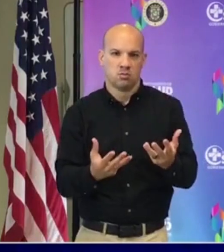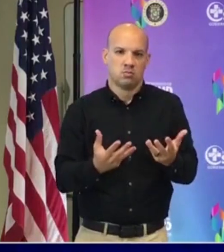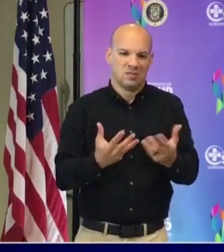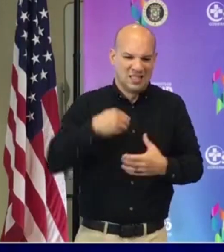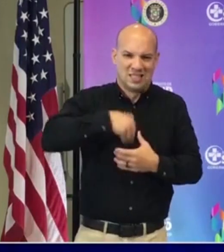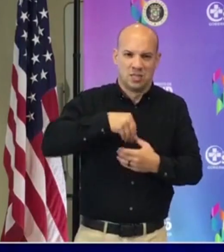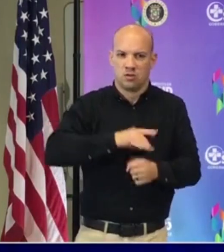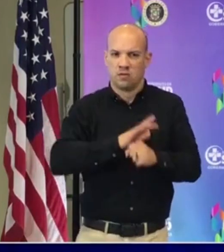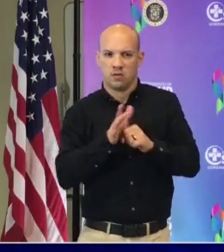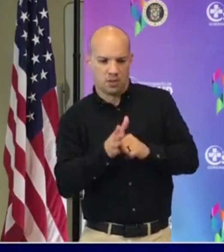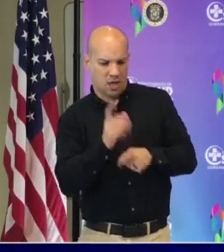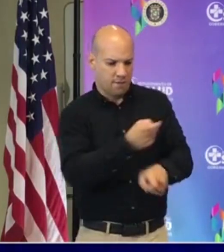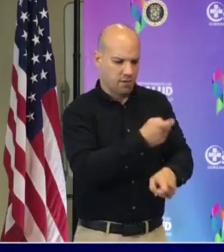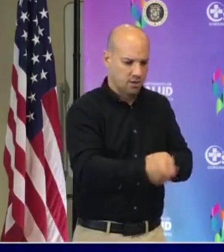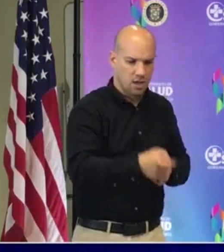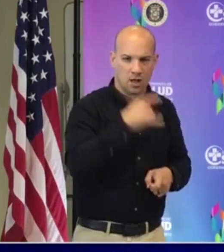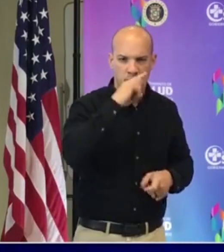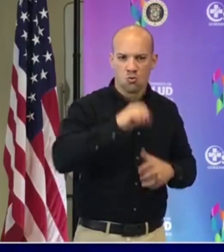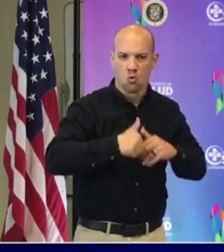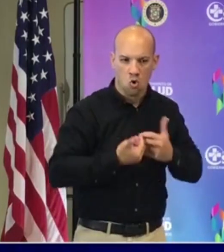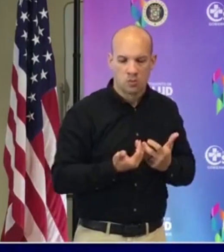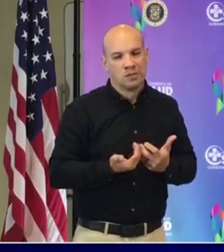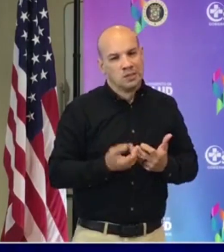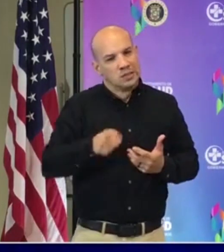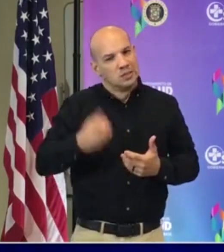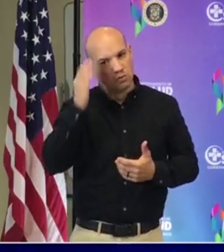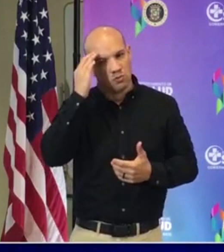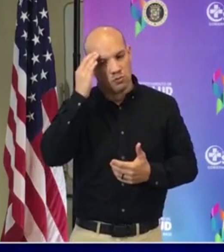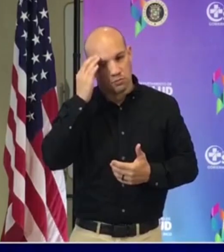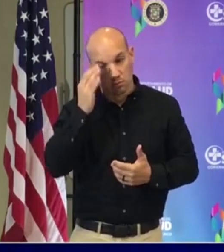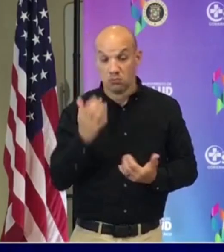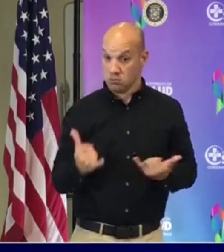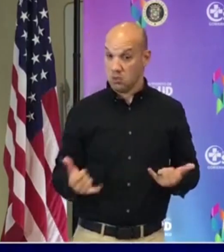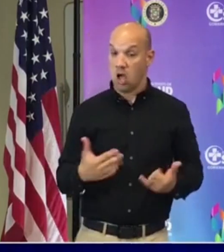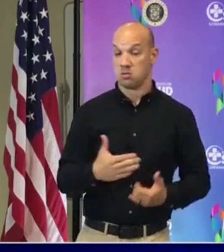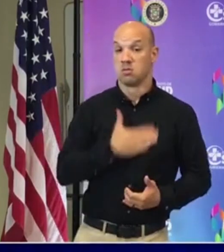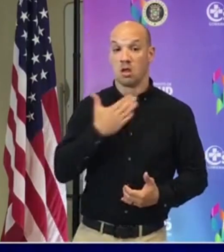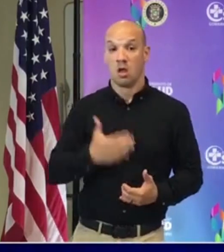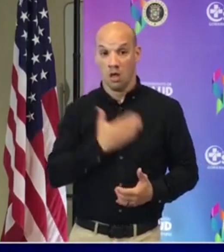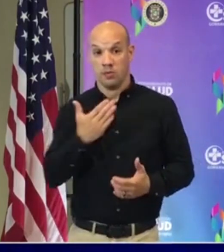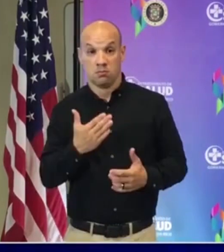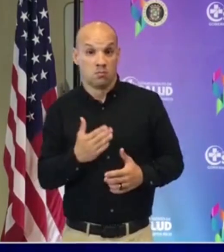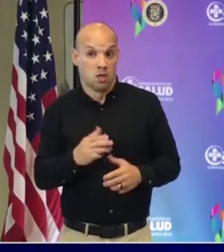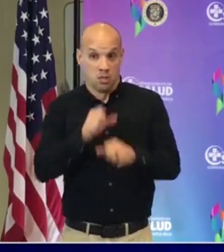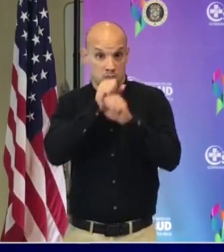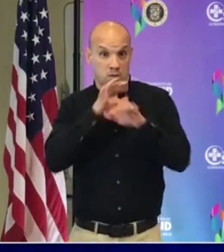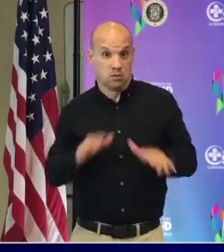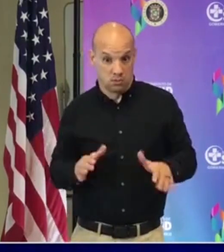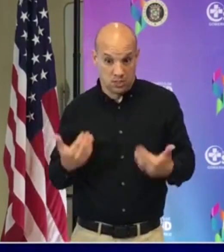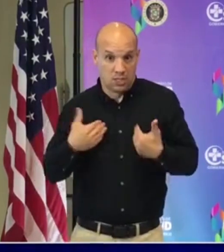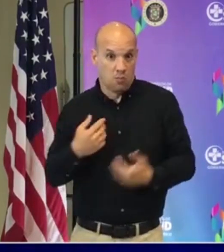causar efectos a largo plazo en nuestros niños. Así que estamos bien contentos de la bendición de poder tener este recurso,